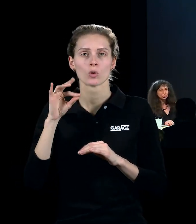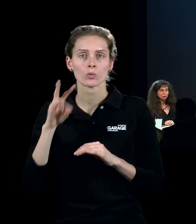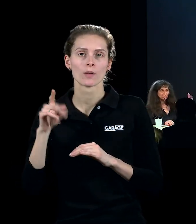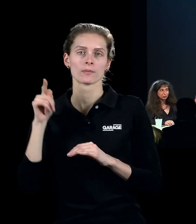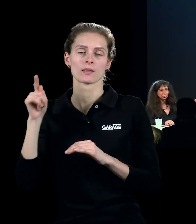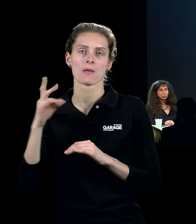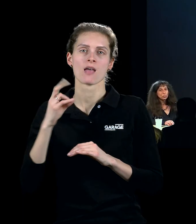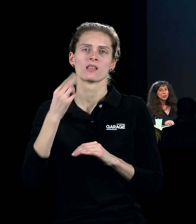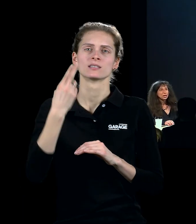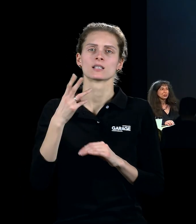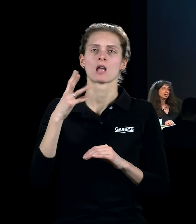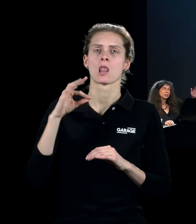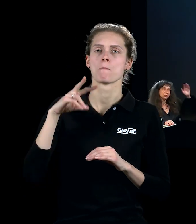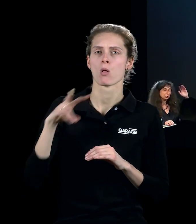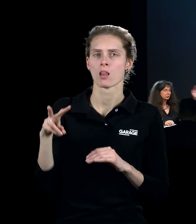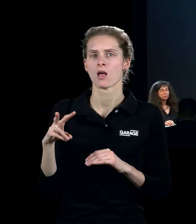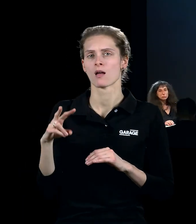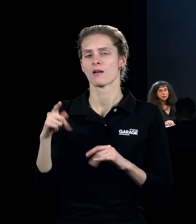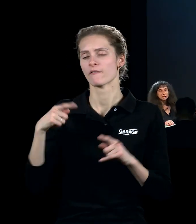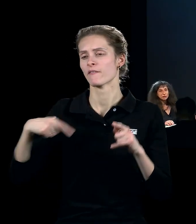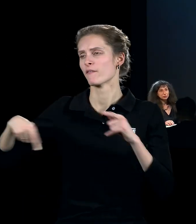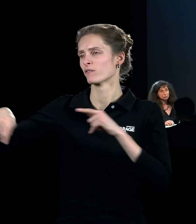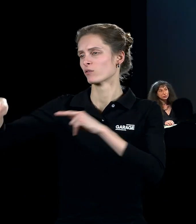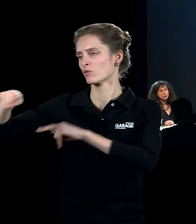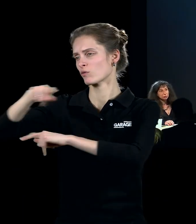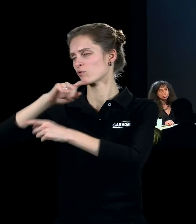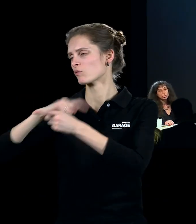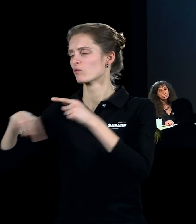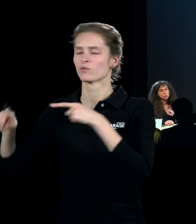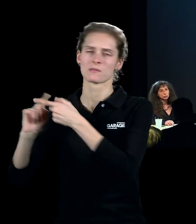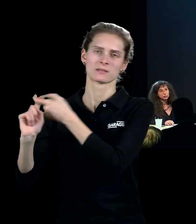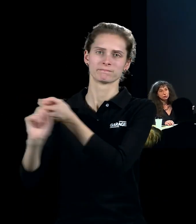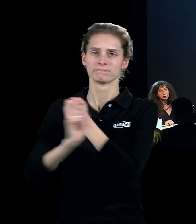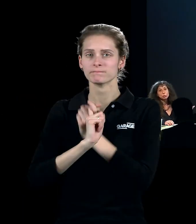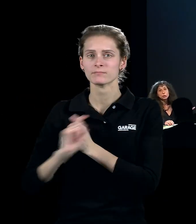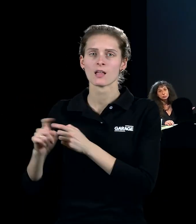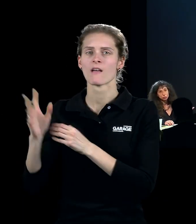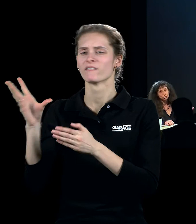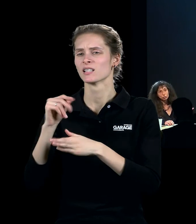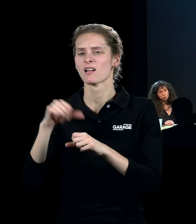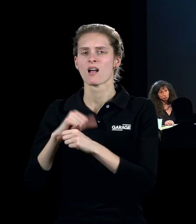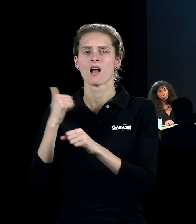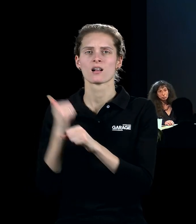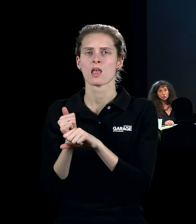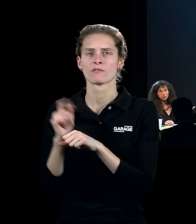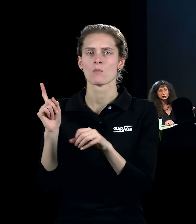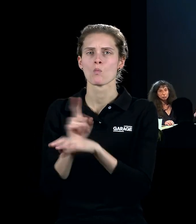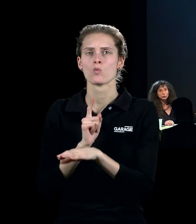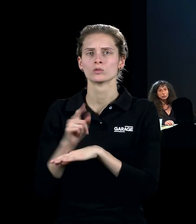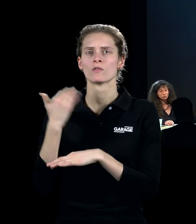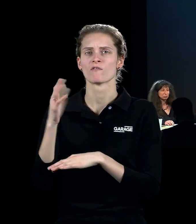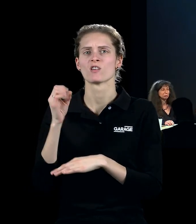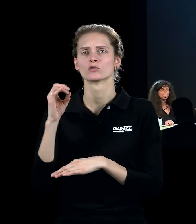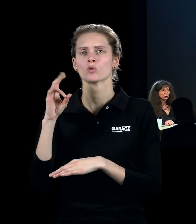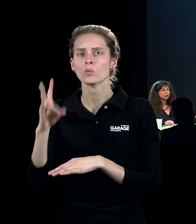Капитолий, там Белый дом, все мемориалы. И одновременно на этом же моле находятся все главные музеи Вашингтона, в общем, прекрасные